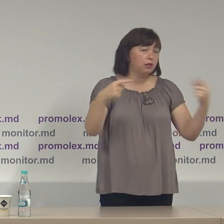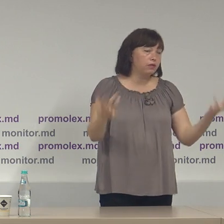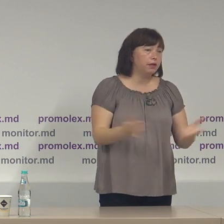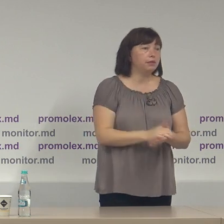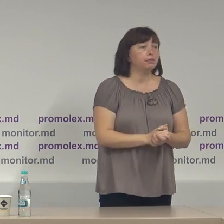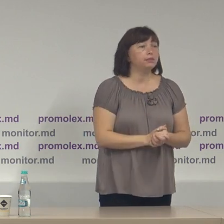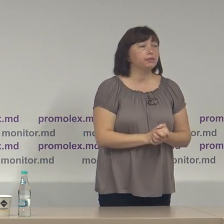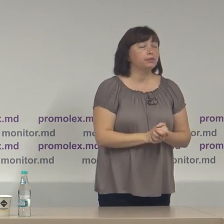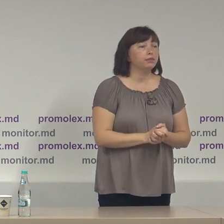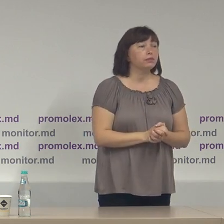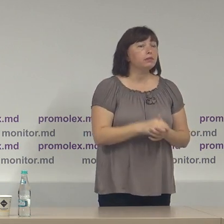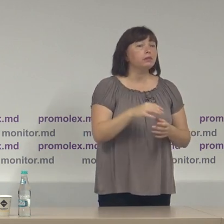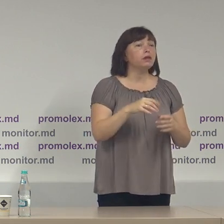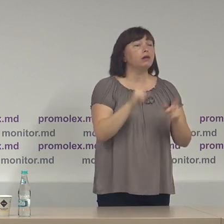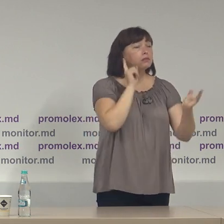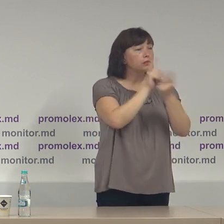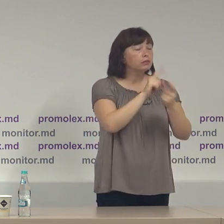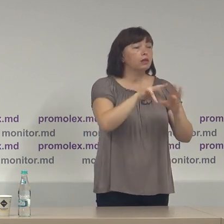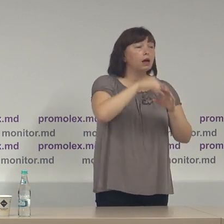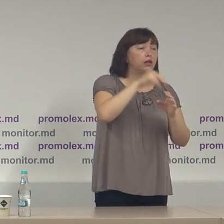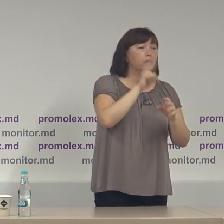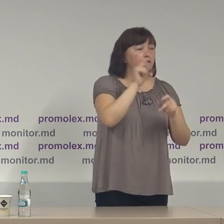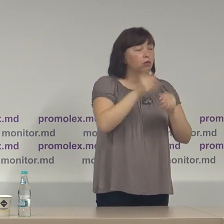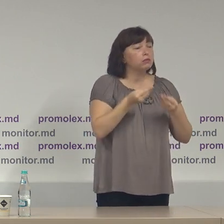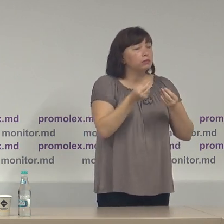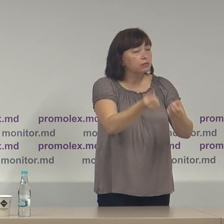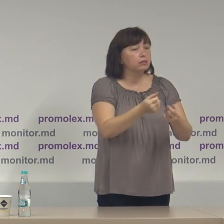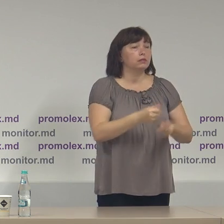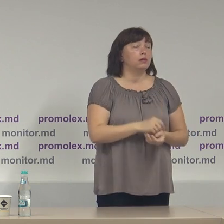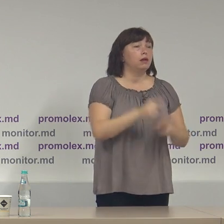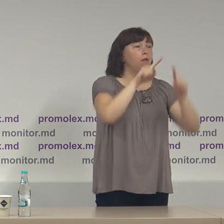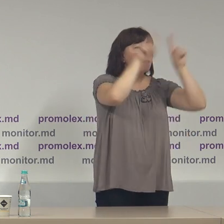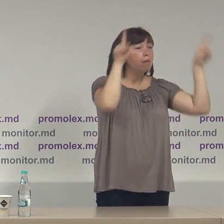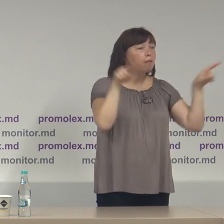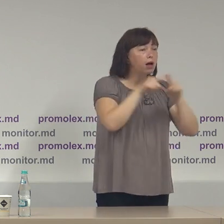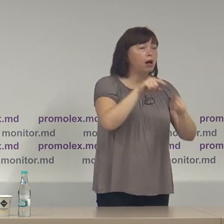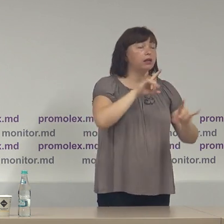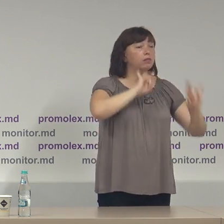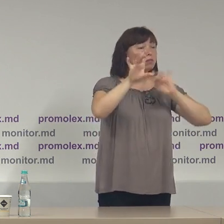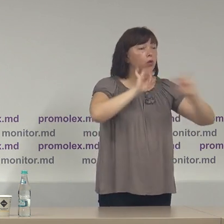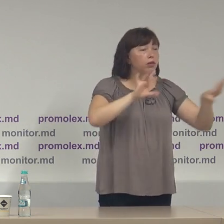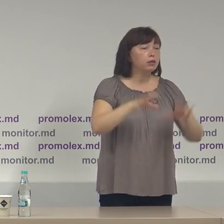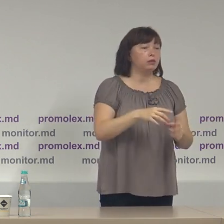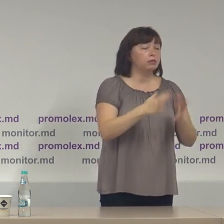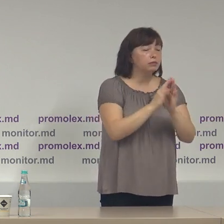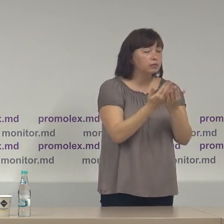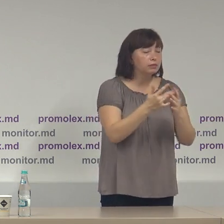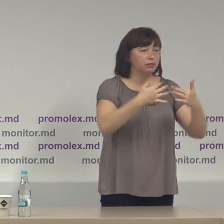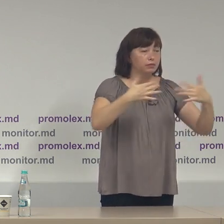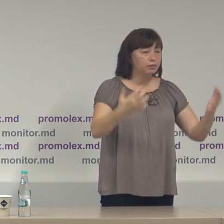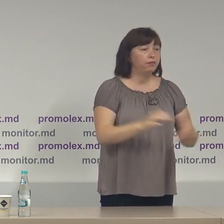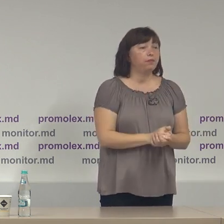întâlniri cu alegătorii în care au încercat să sensibilizeze banere publicitate materiale distribuție etc.